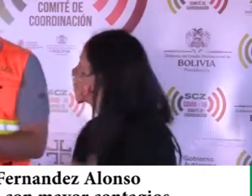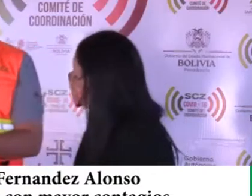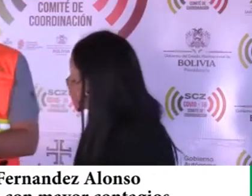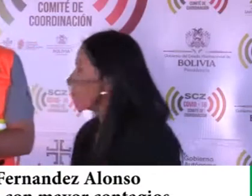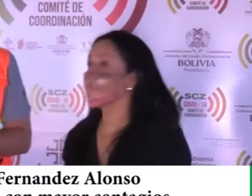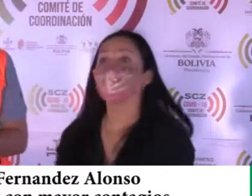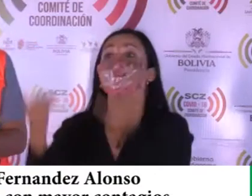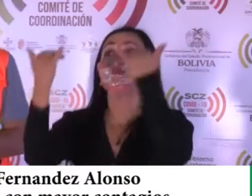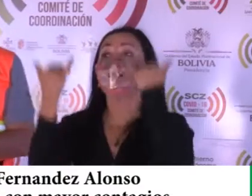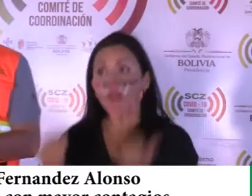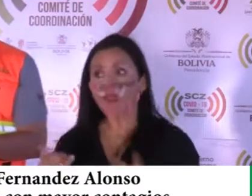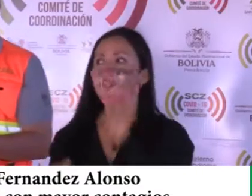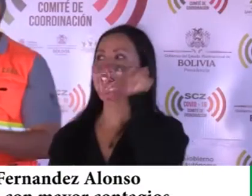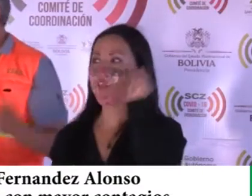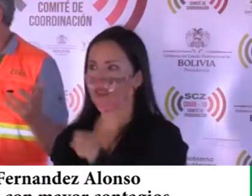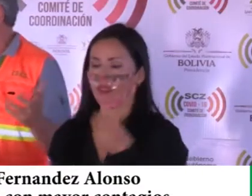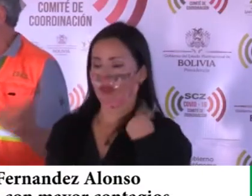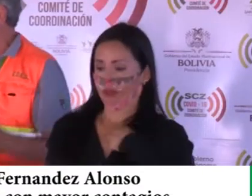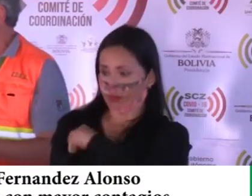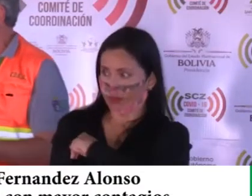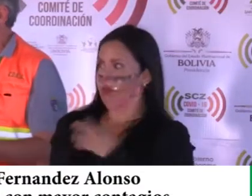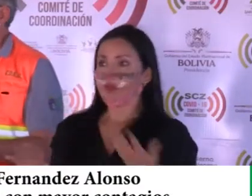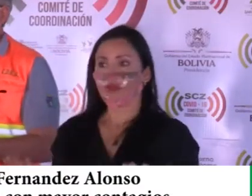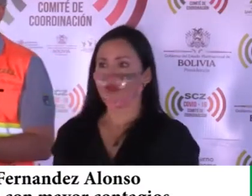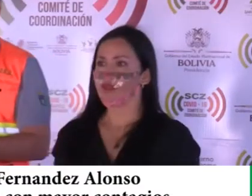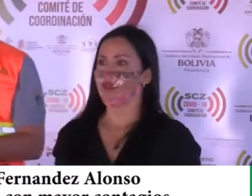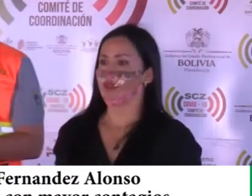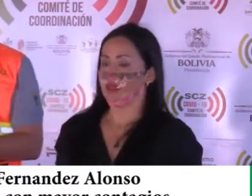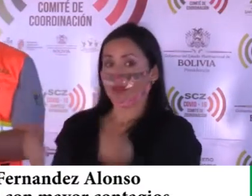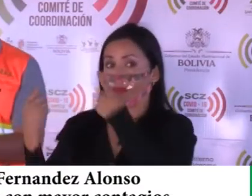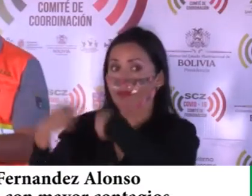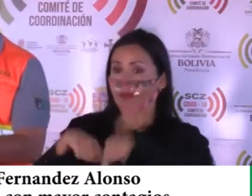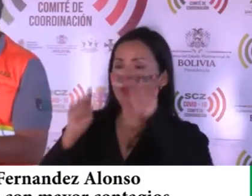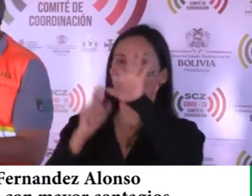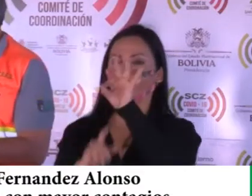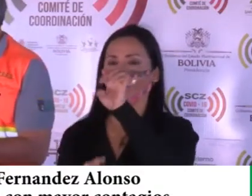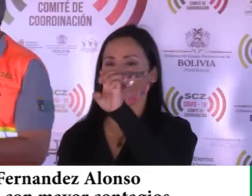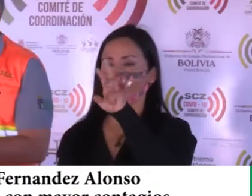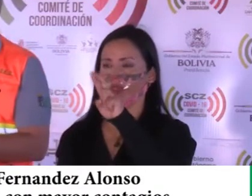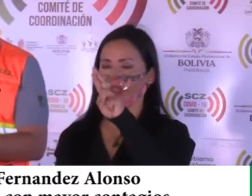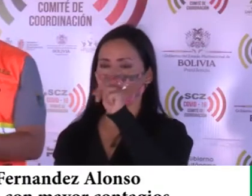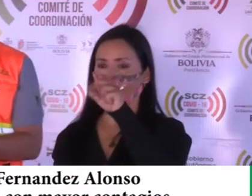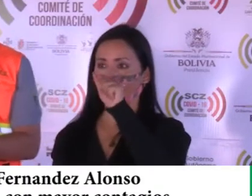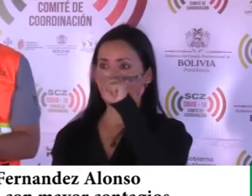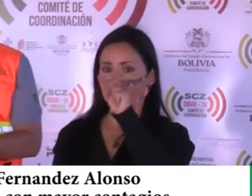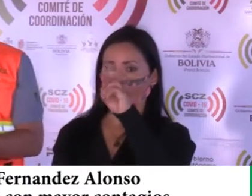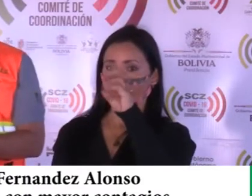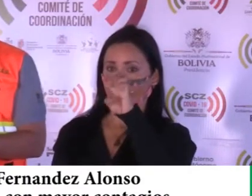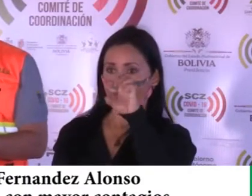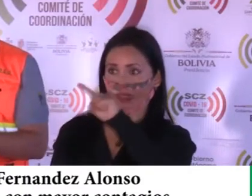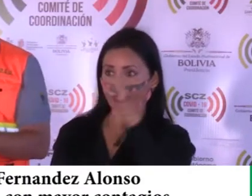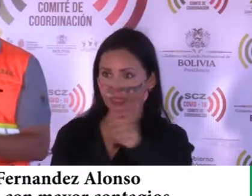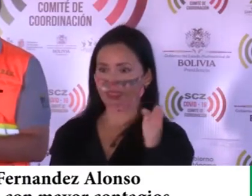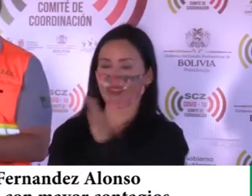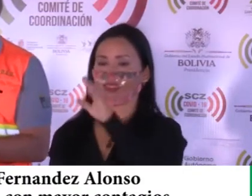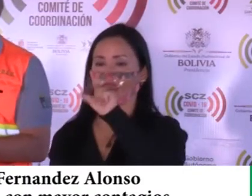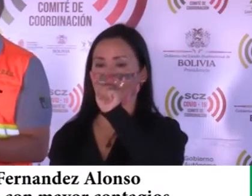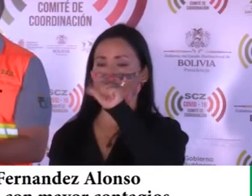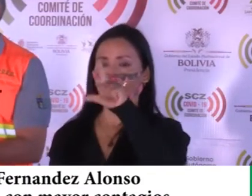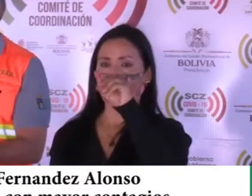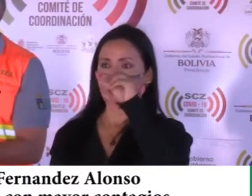Hoy precisamente nos vamos a Fernández Alonso, un municipio donde